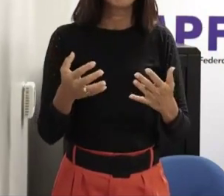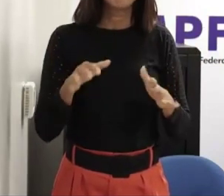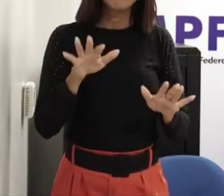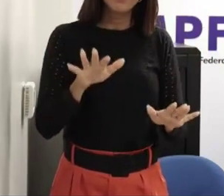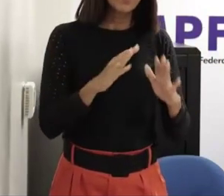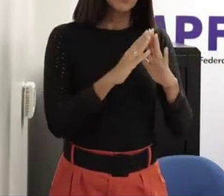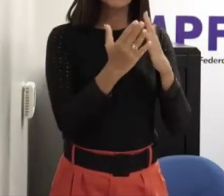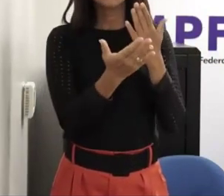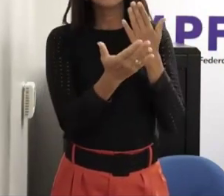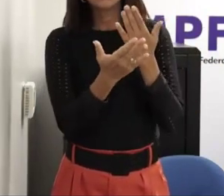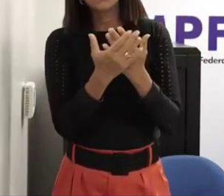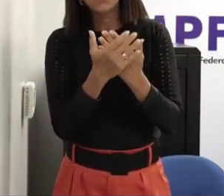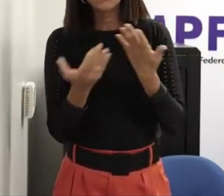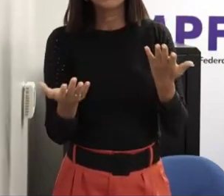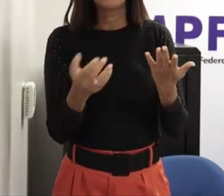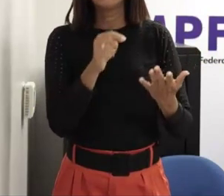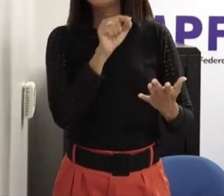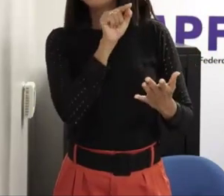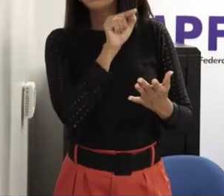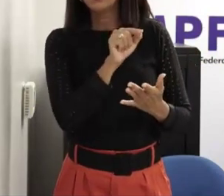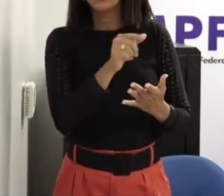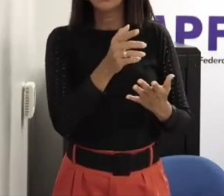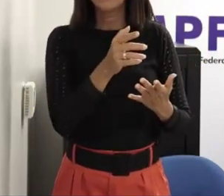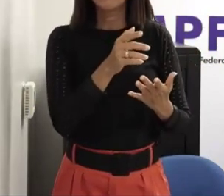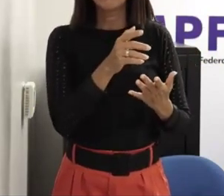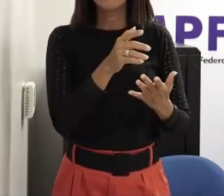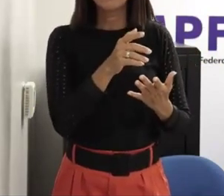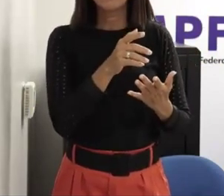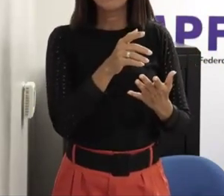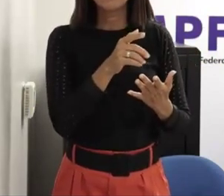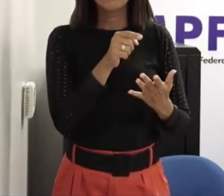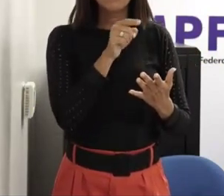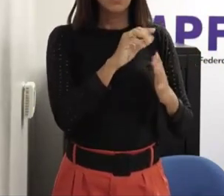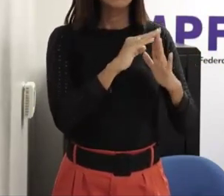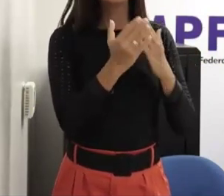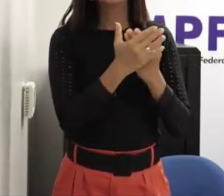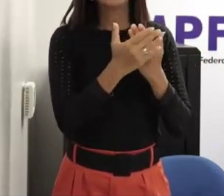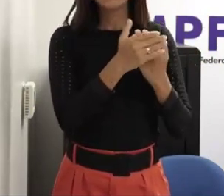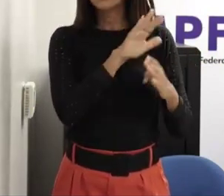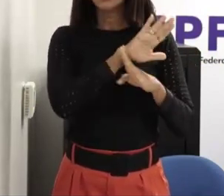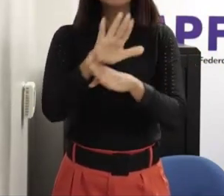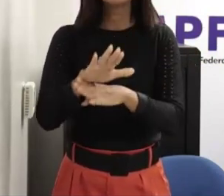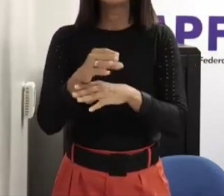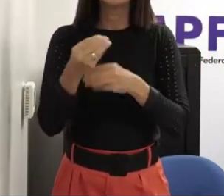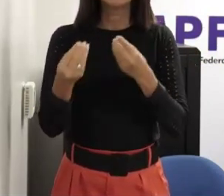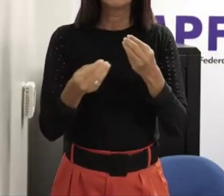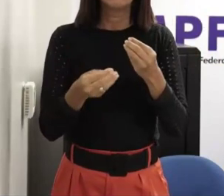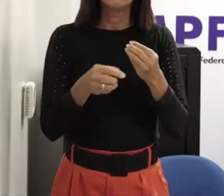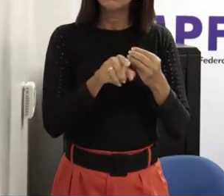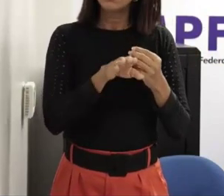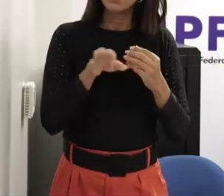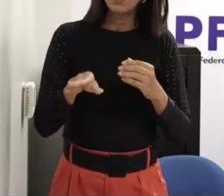frequentam escola como é que a gente poderia subir isso aí eu falo que é uma discussão entre os